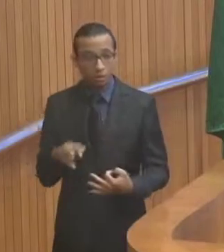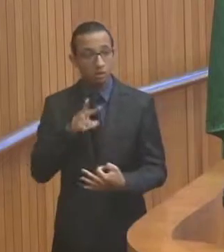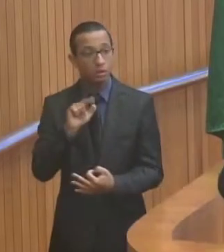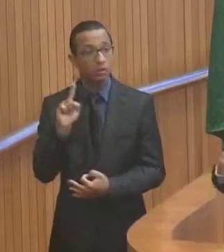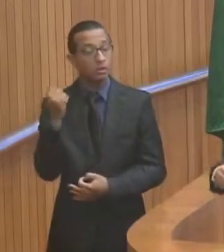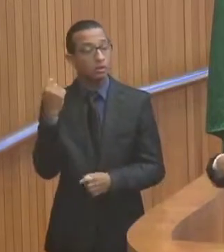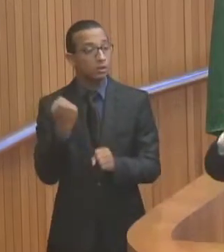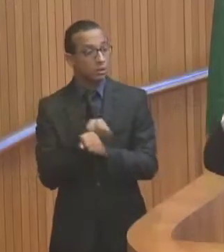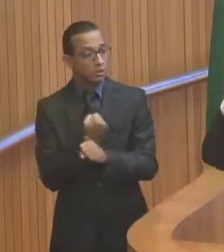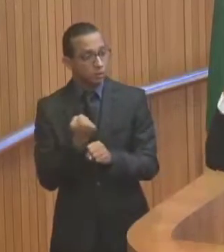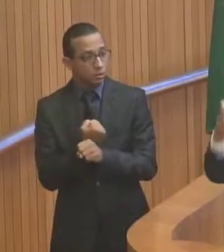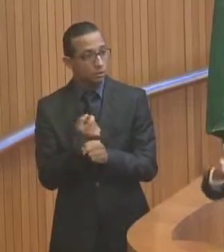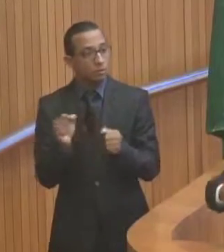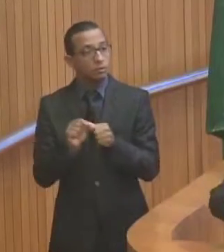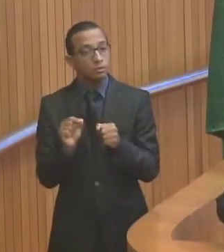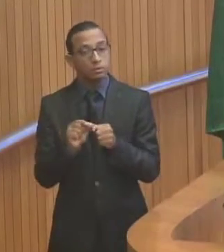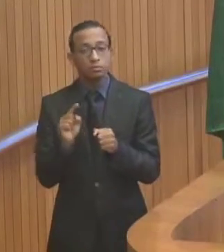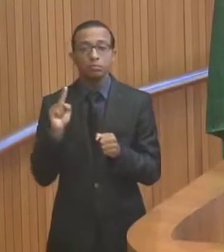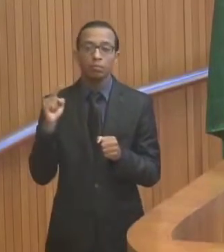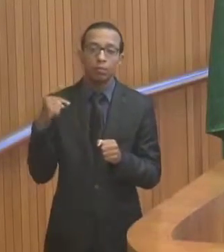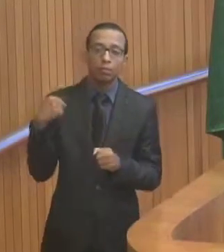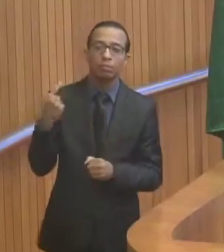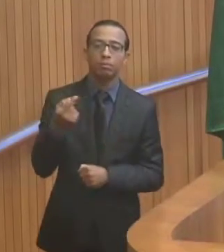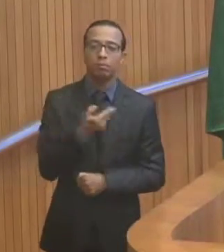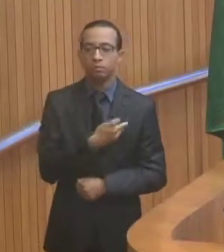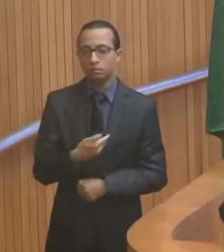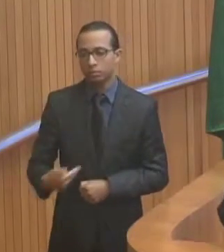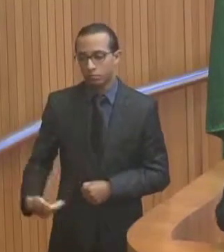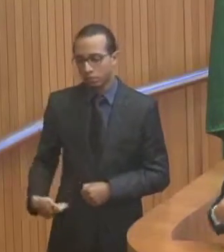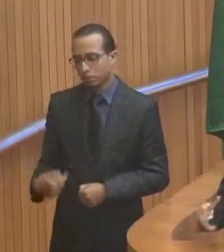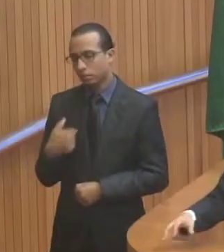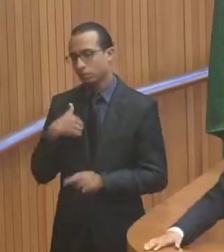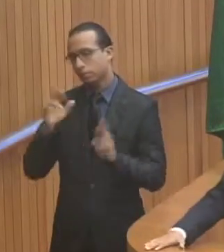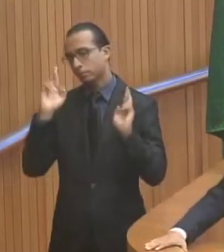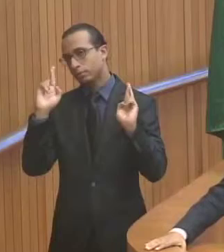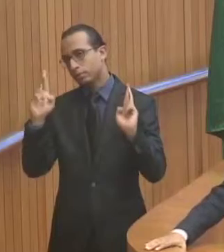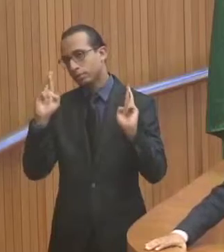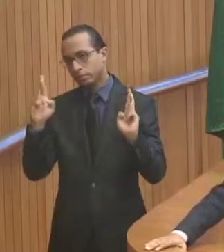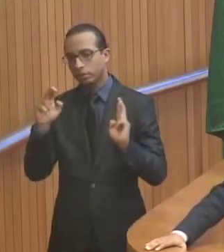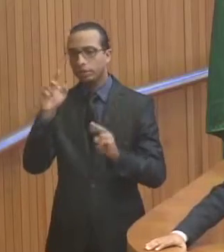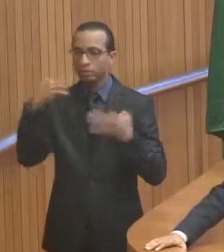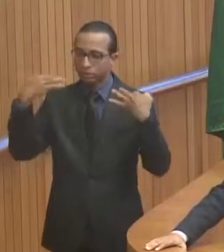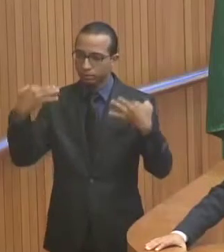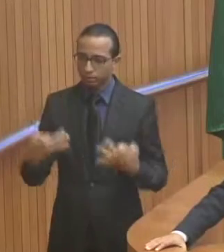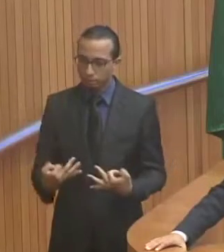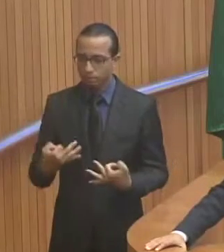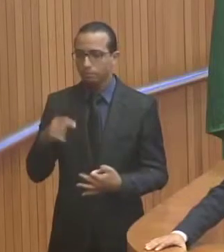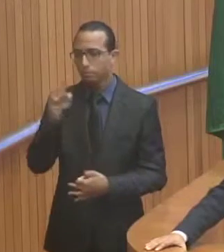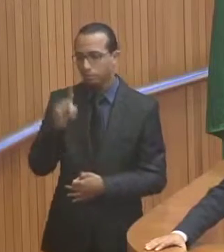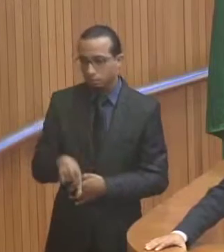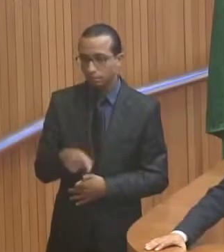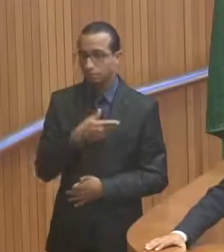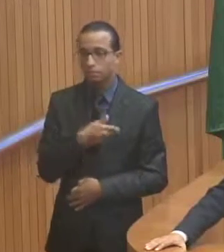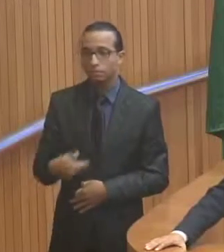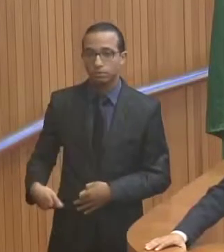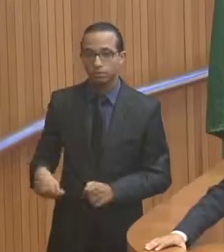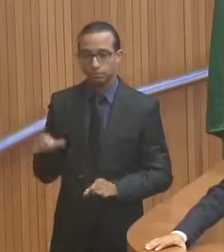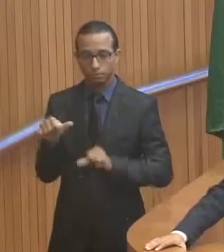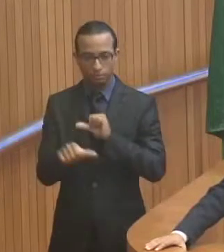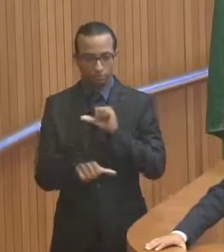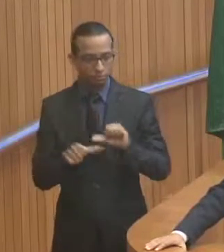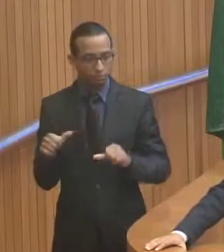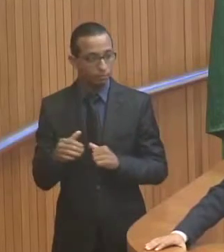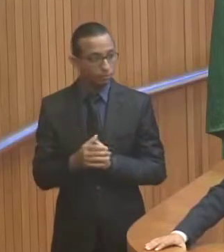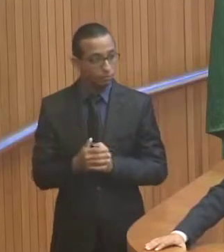obra a ser realizada pelo próximo governo, que eu espero e tenho certeza que será o governo da mudança.